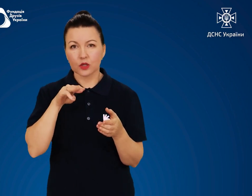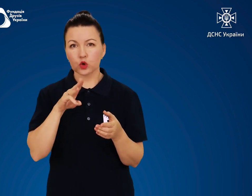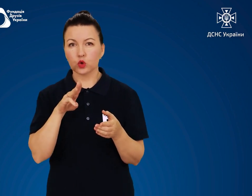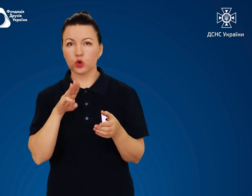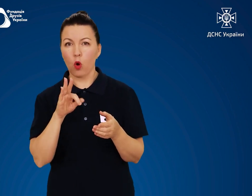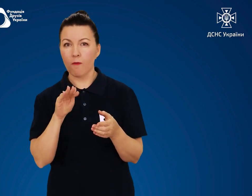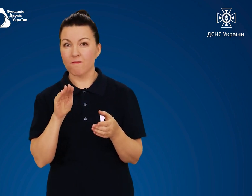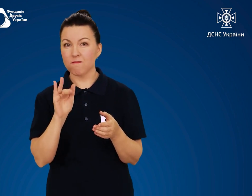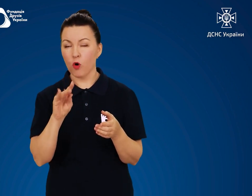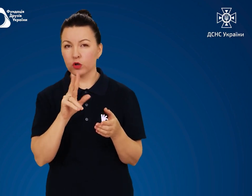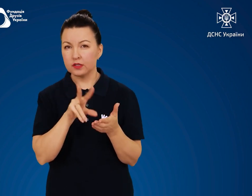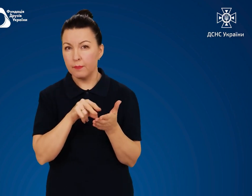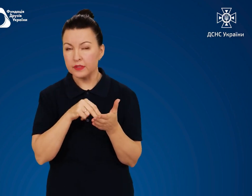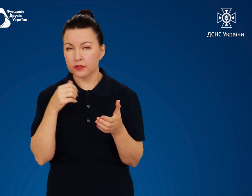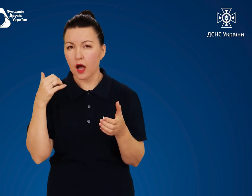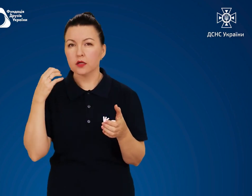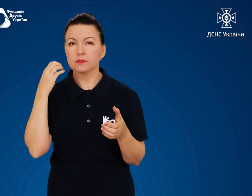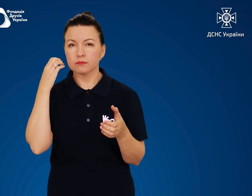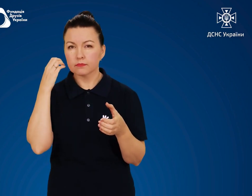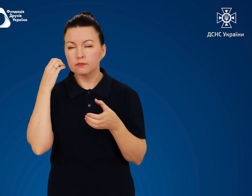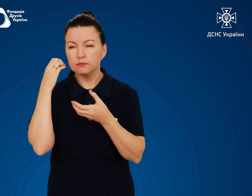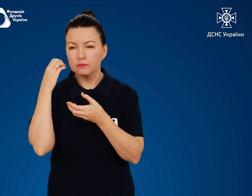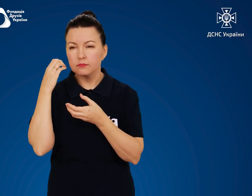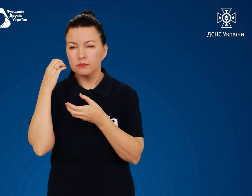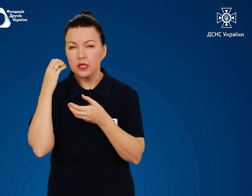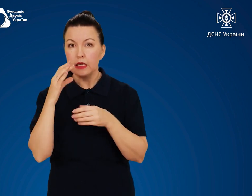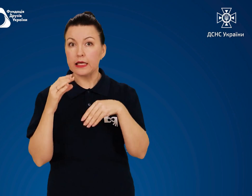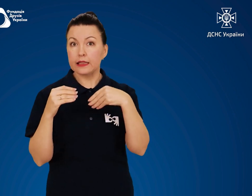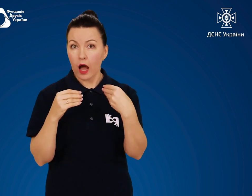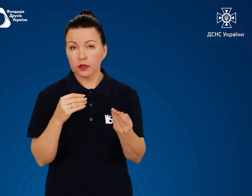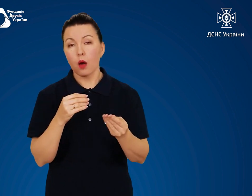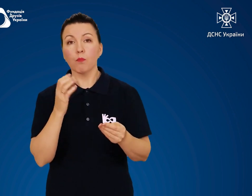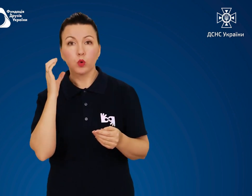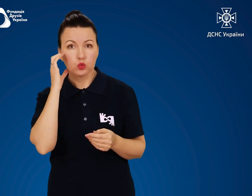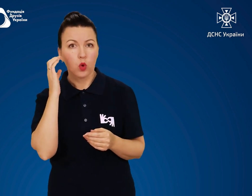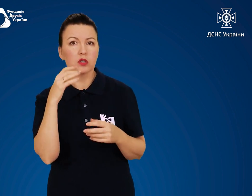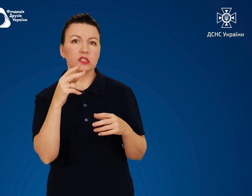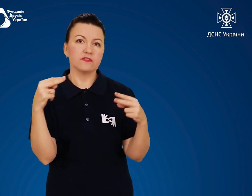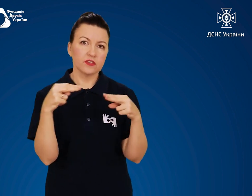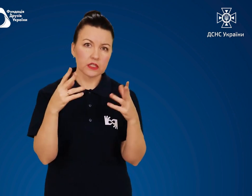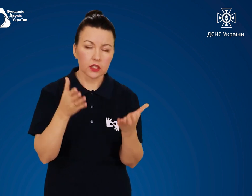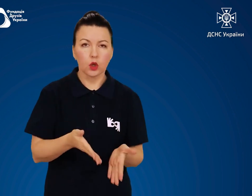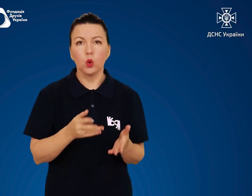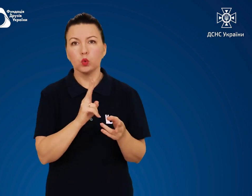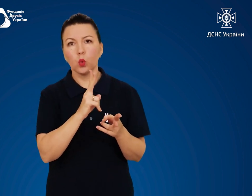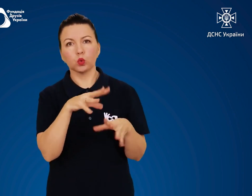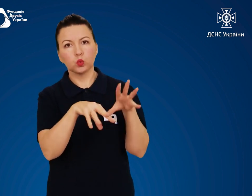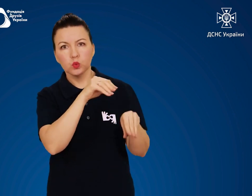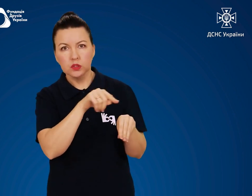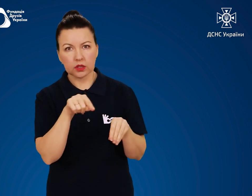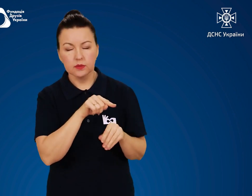диктофон, чи дайте послухати свідкам, сусідам Третє